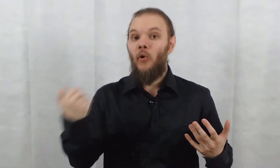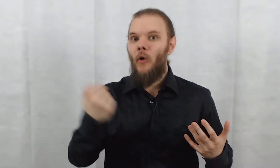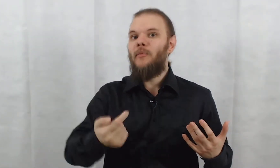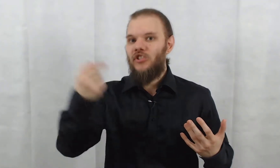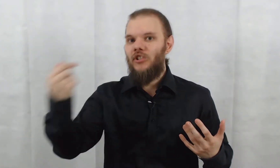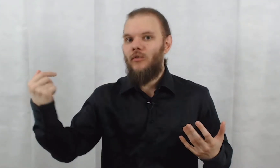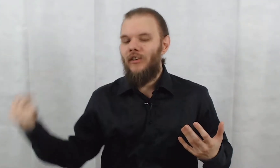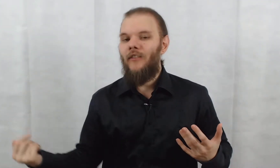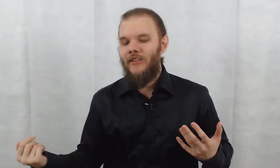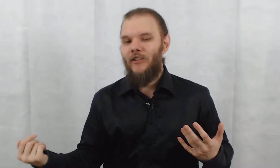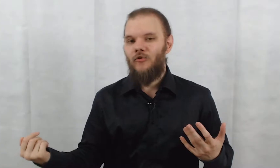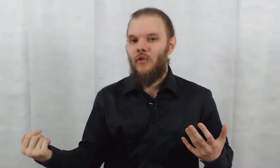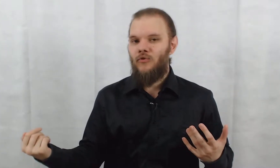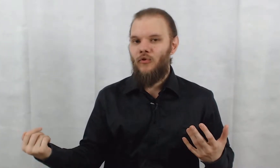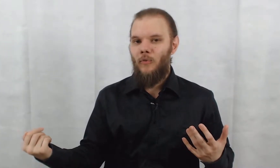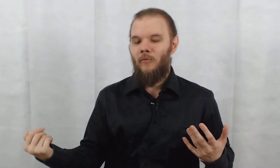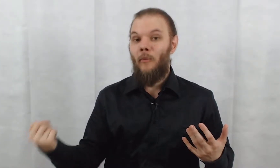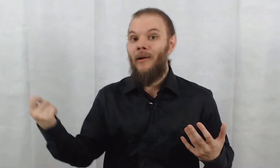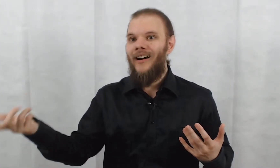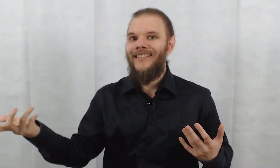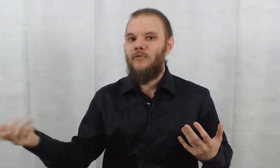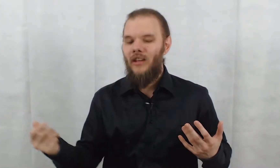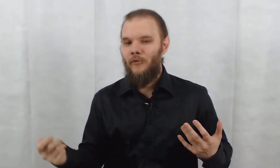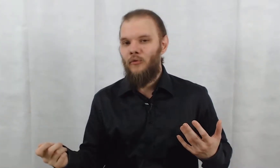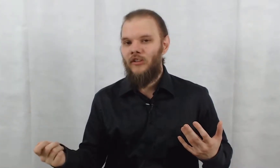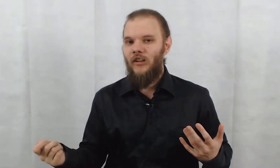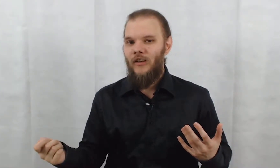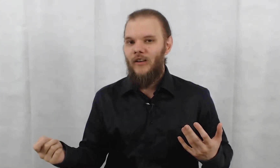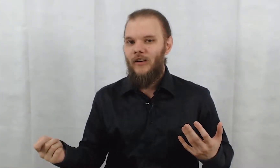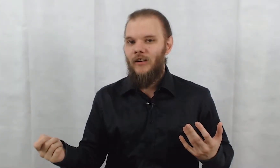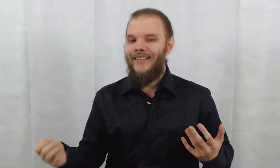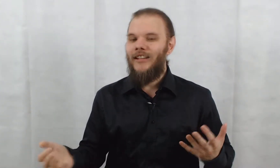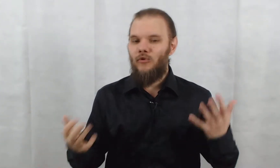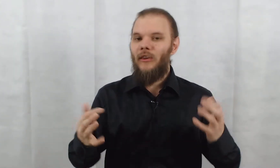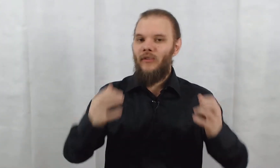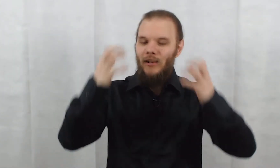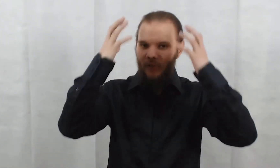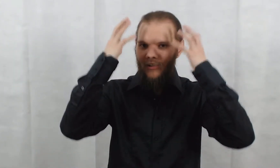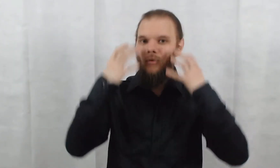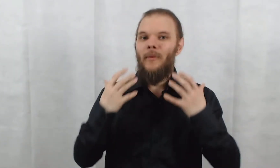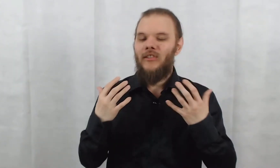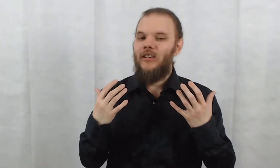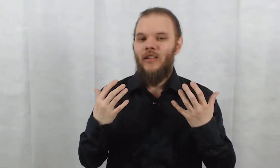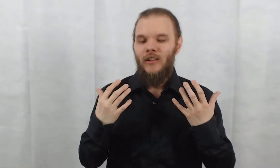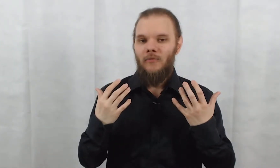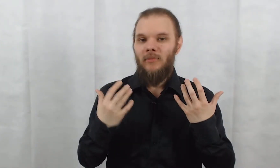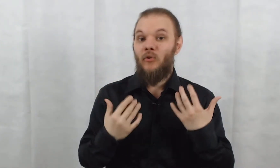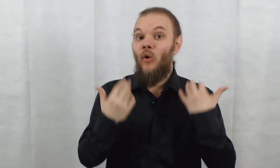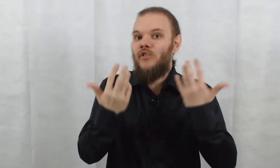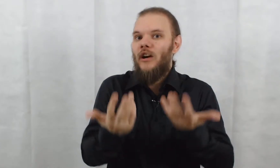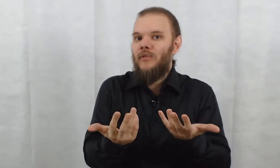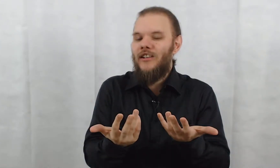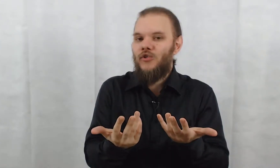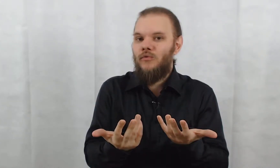l'empêcher de devenir Avatar du Green. Pour ne pas avoir un ennemi à affronter. Et ça justifierait le fait qu soit masqué. Parce qu'au cas où il échoue,